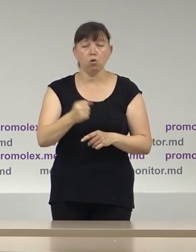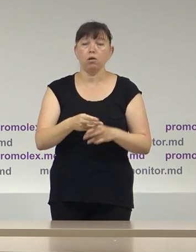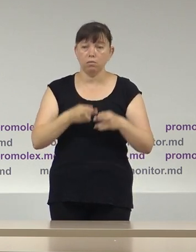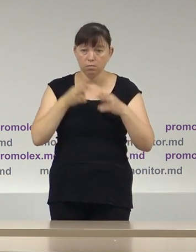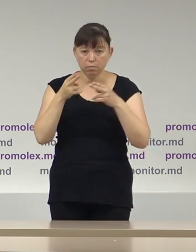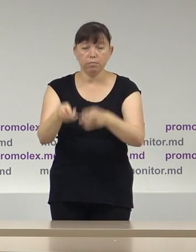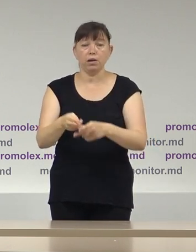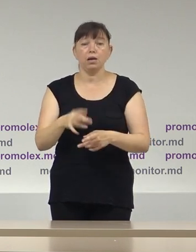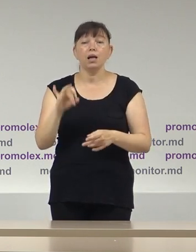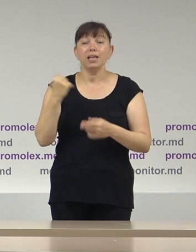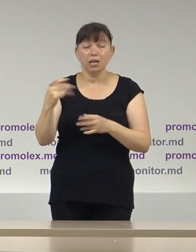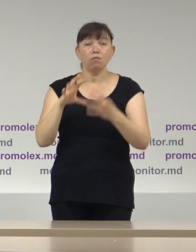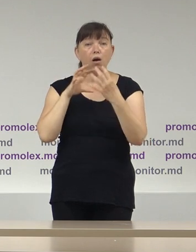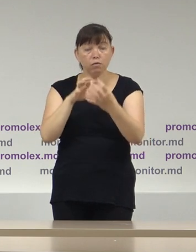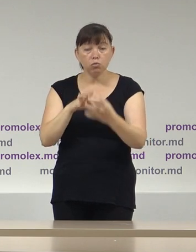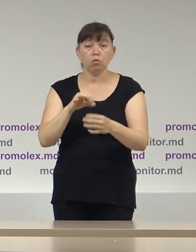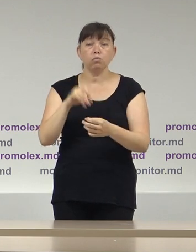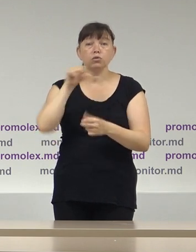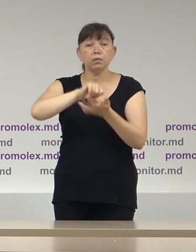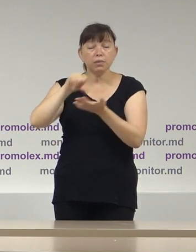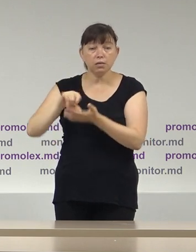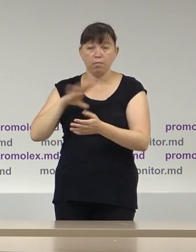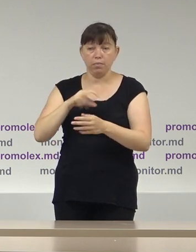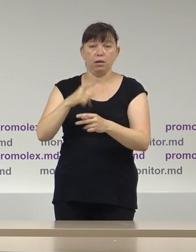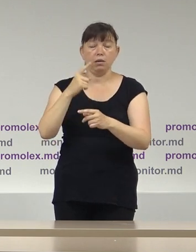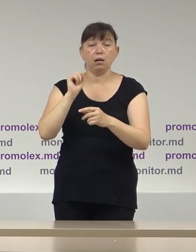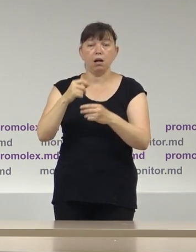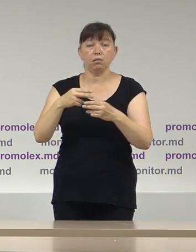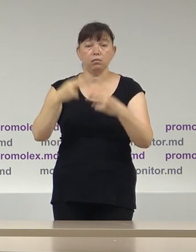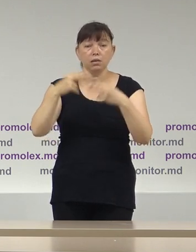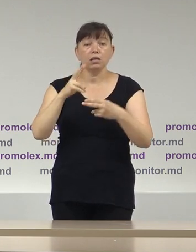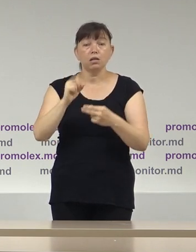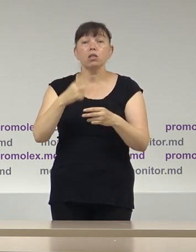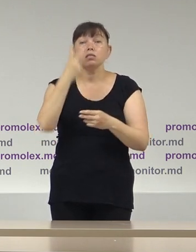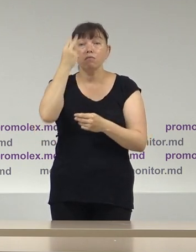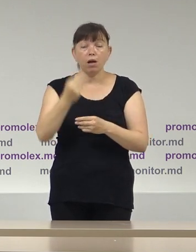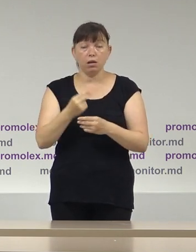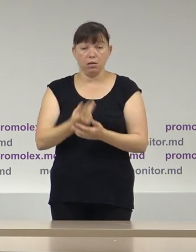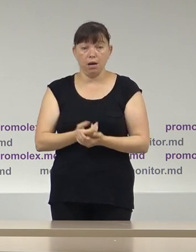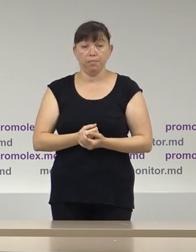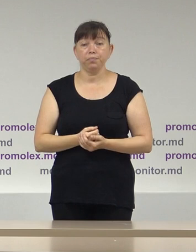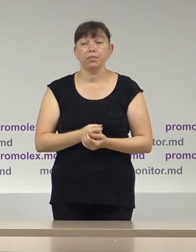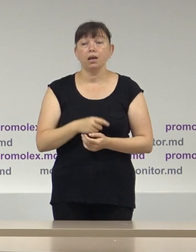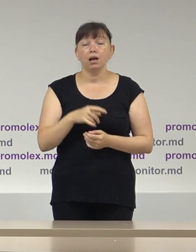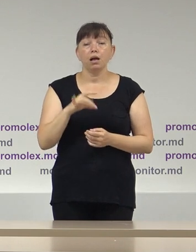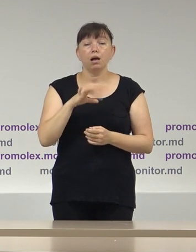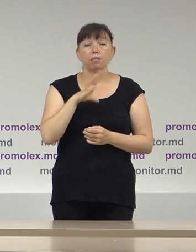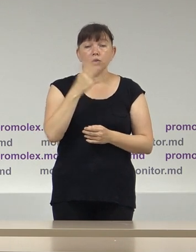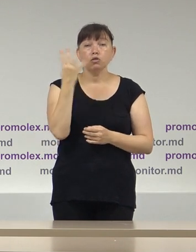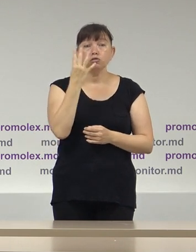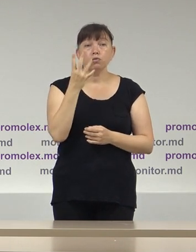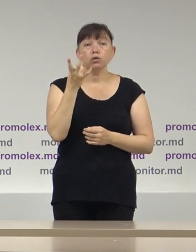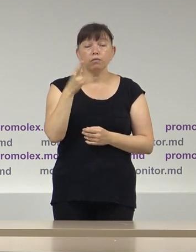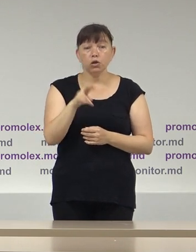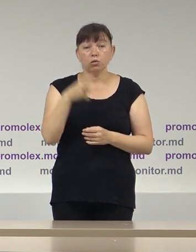autocarul și reprezentanții AUR au fost blocați la punctul de trecere până a doua zi. Un alt caz a avut loc în 4 iulie